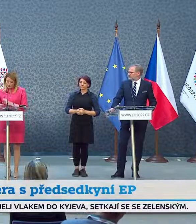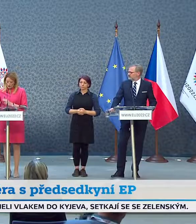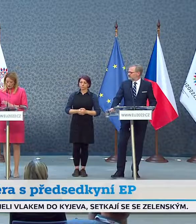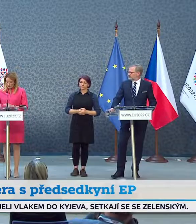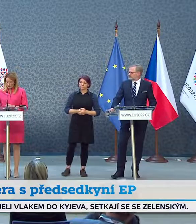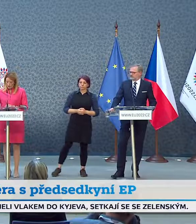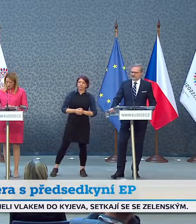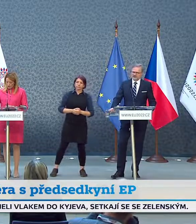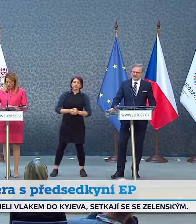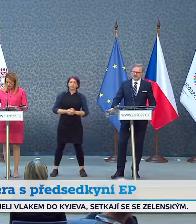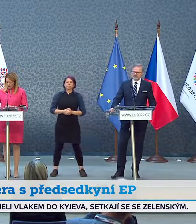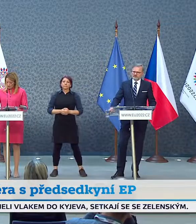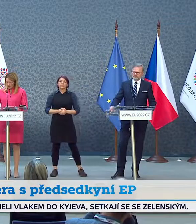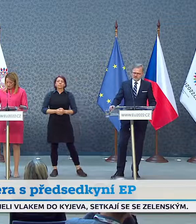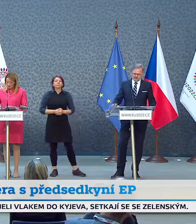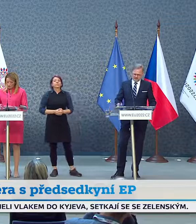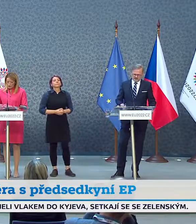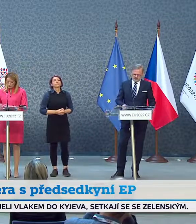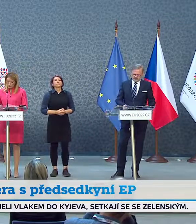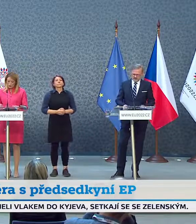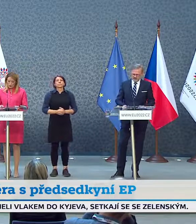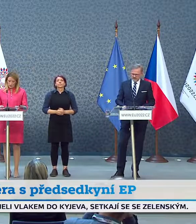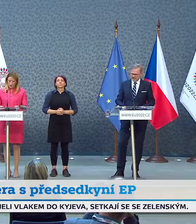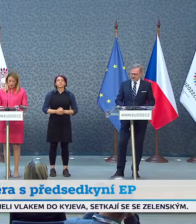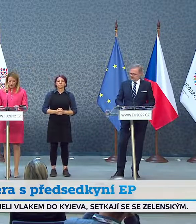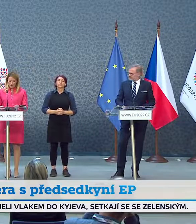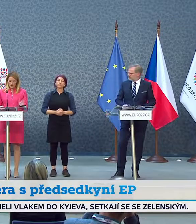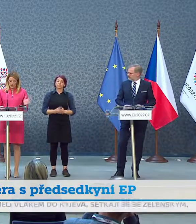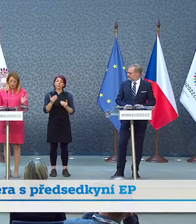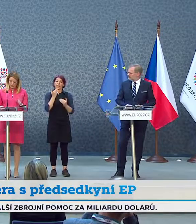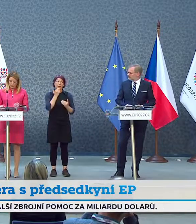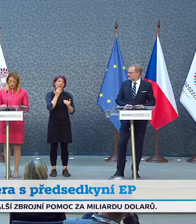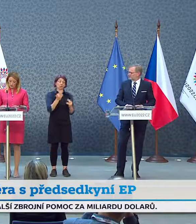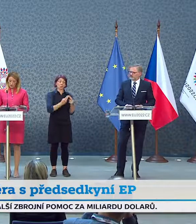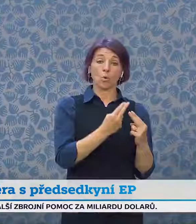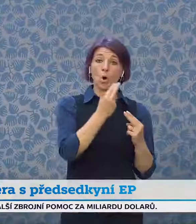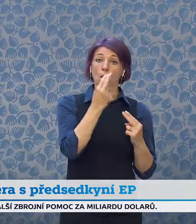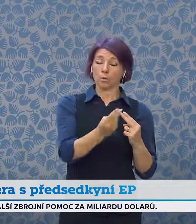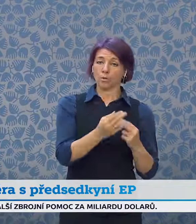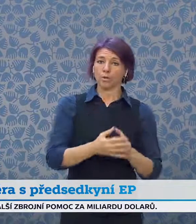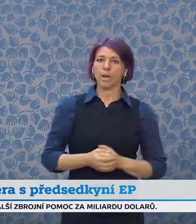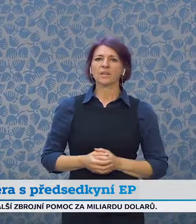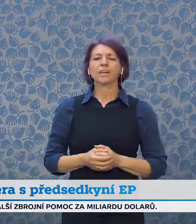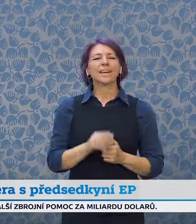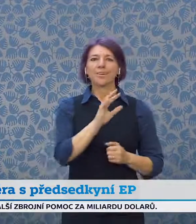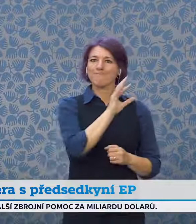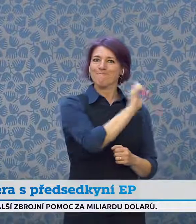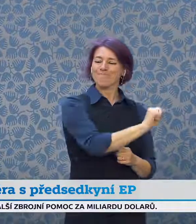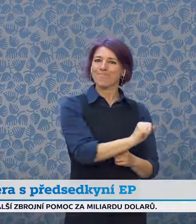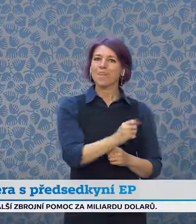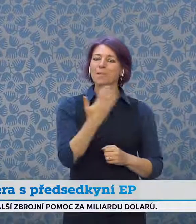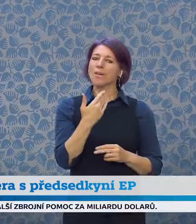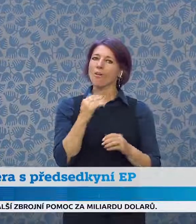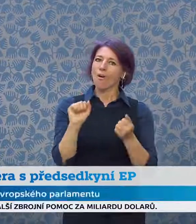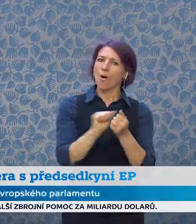Thank you. I see the word resilience as focusing to continue on the prime minister's words on the European Union